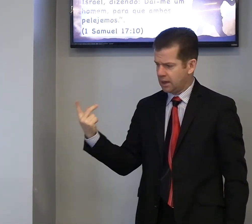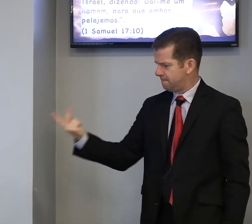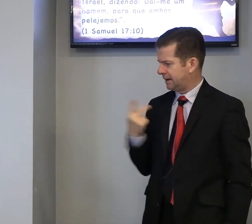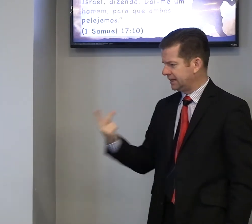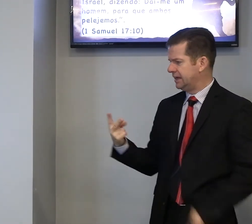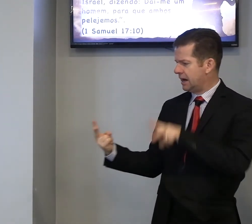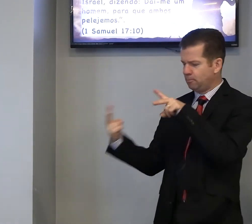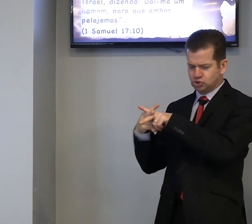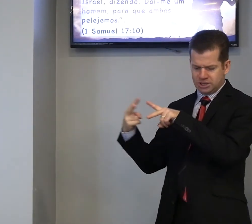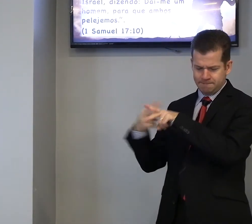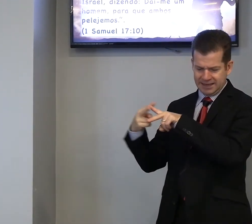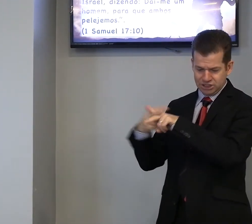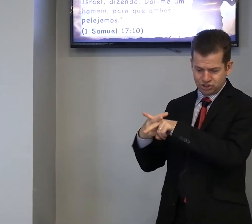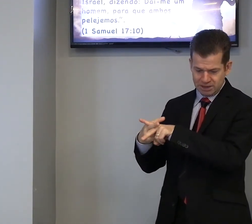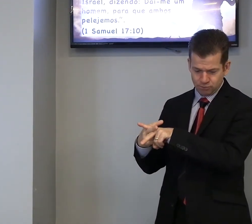para que ambos, pelejemos,